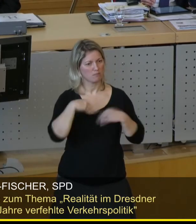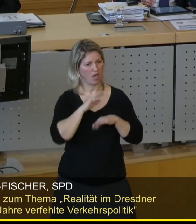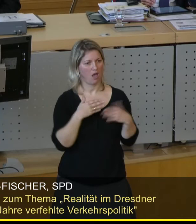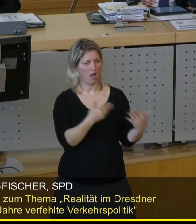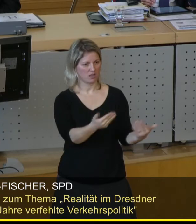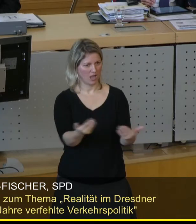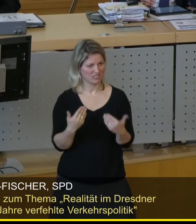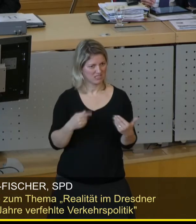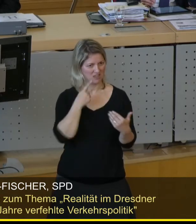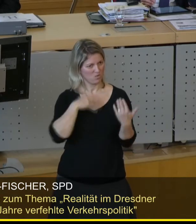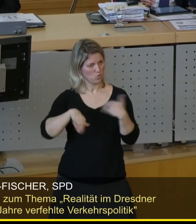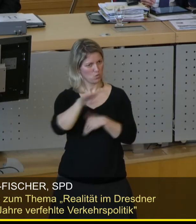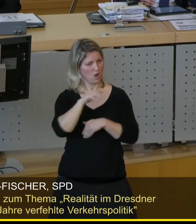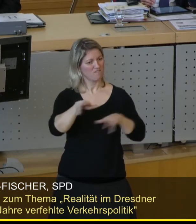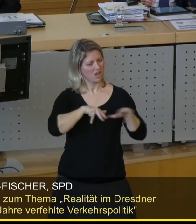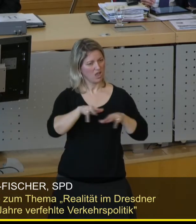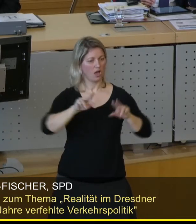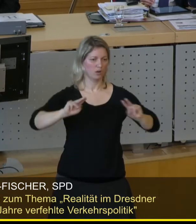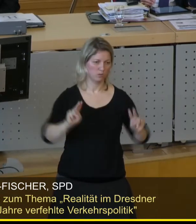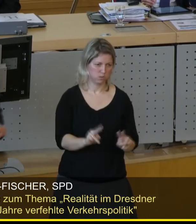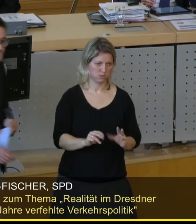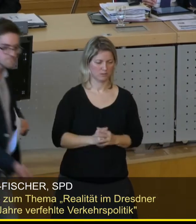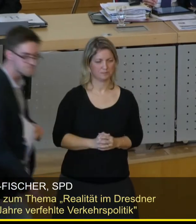Verkehr hier insgesamt zu entlasten. Vielen Dank.